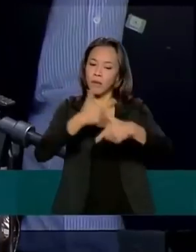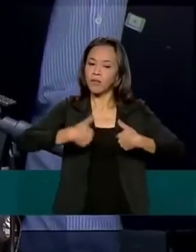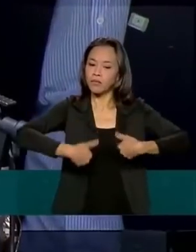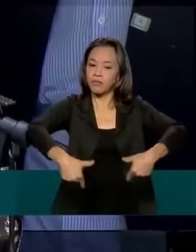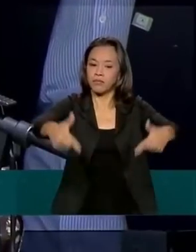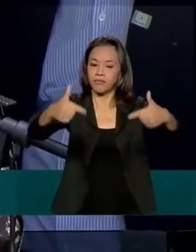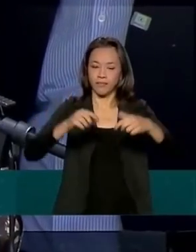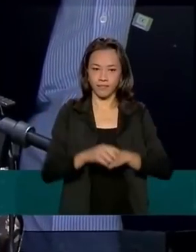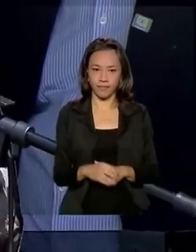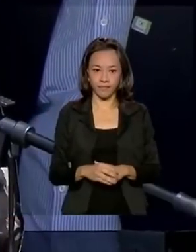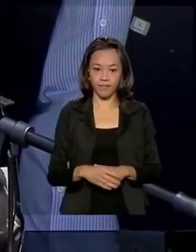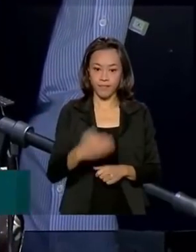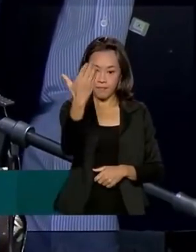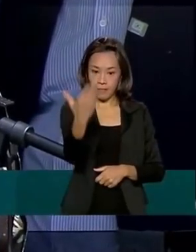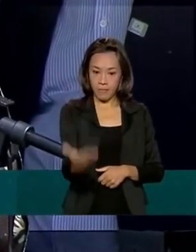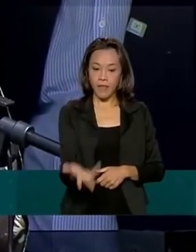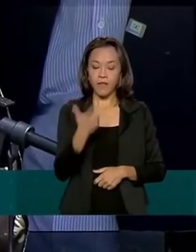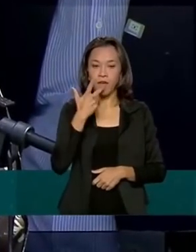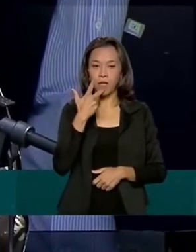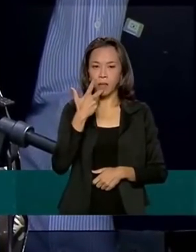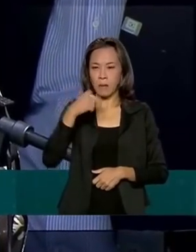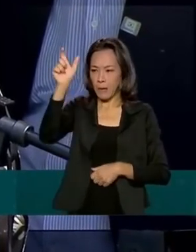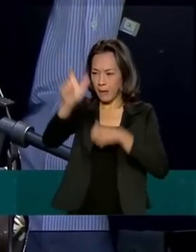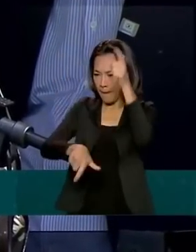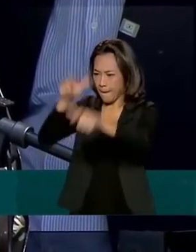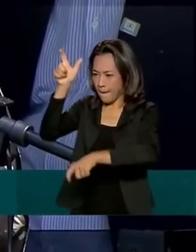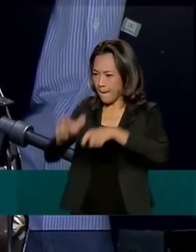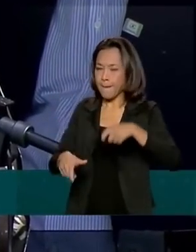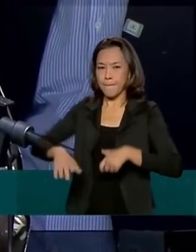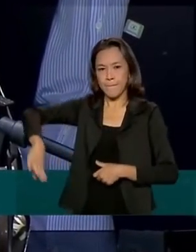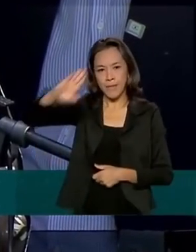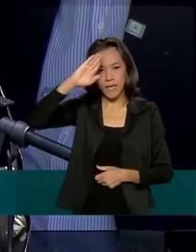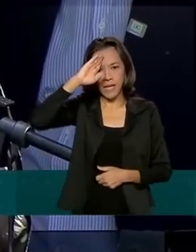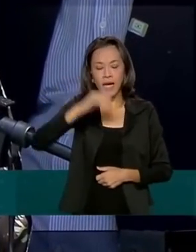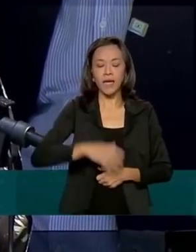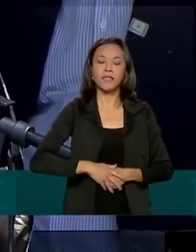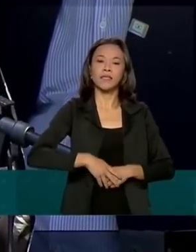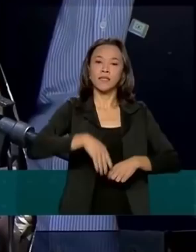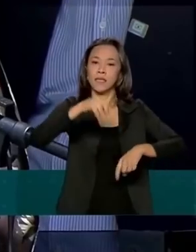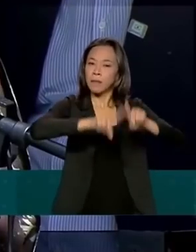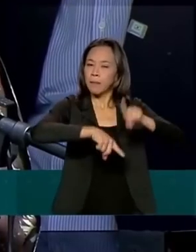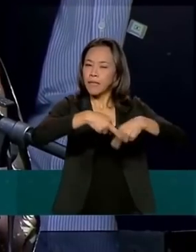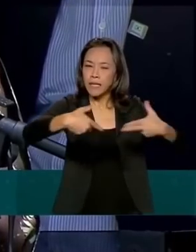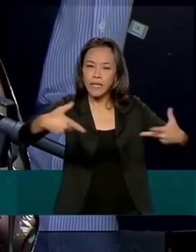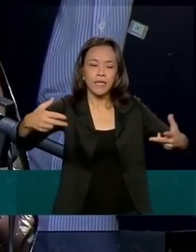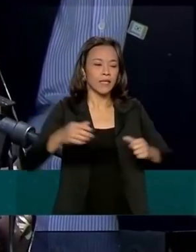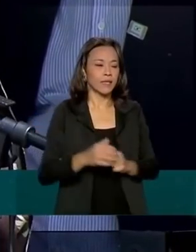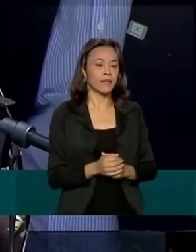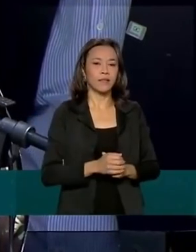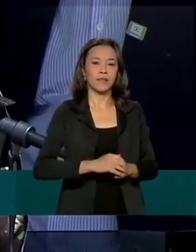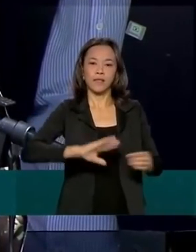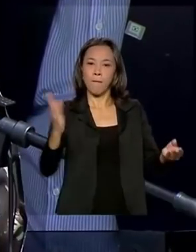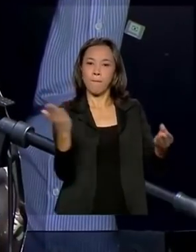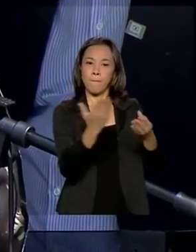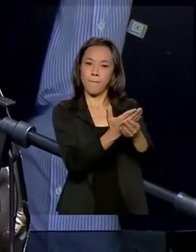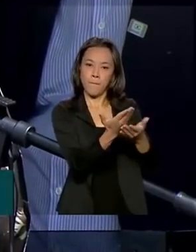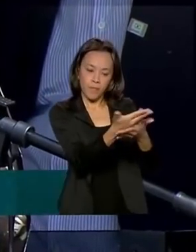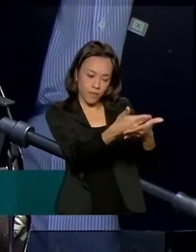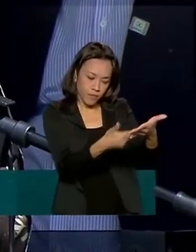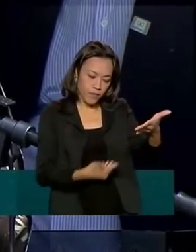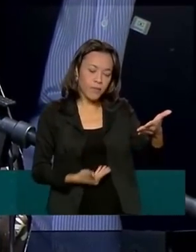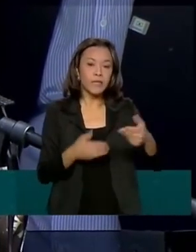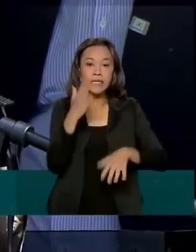Militares, equipamentos, armamentos, instalações, processos, treinamento,